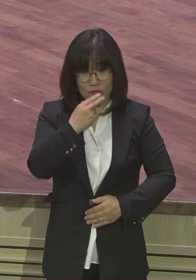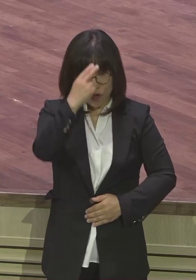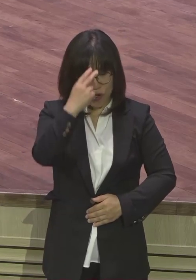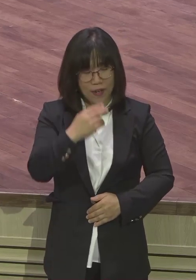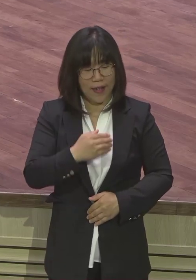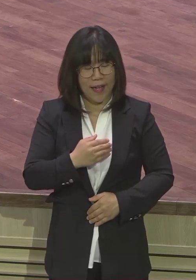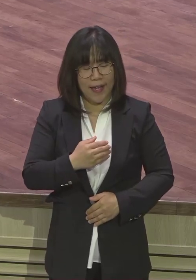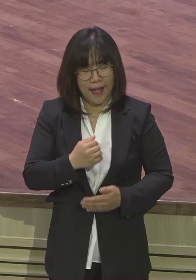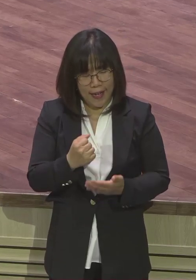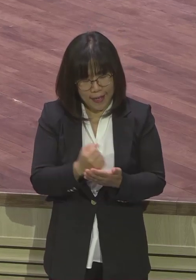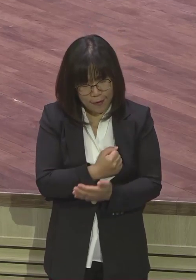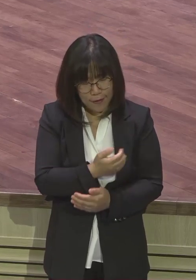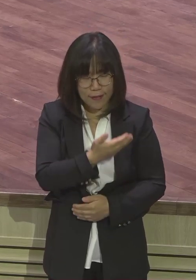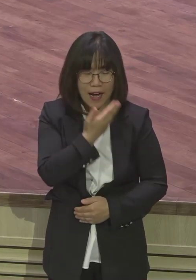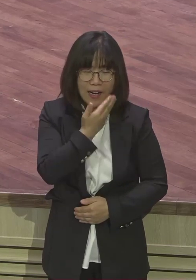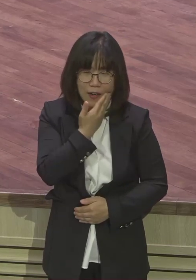되잖아요. 그래서 과일 깎아주는 거예요.